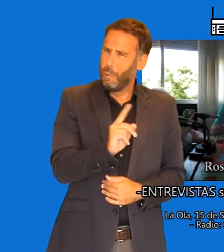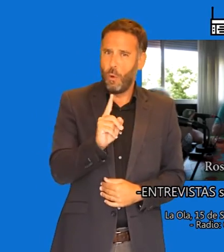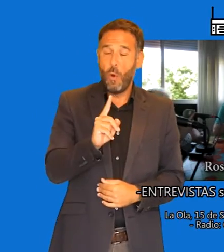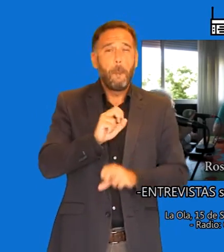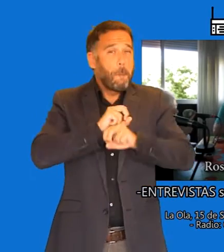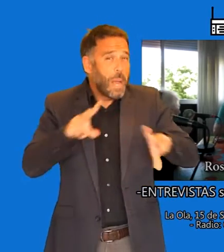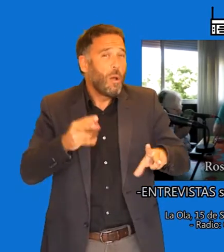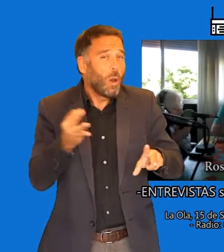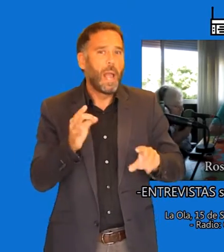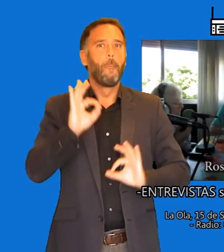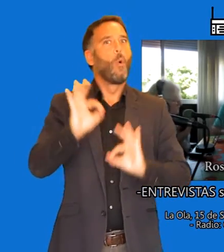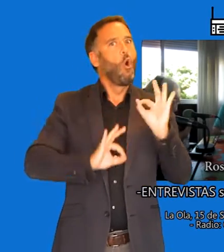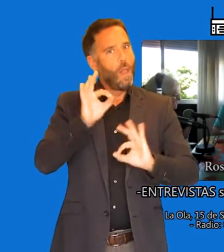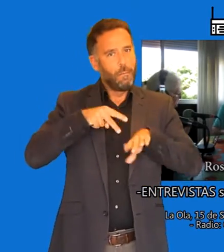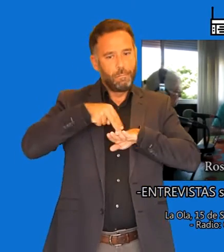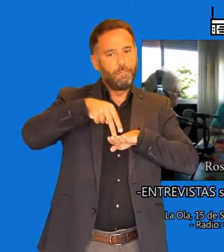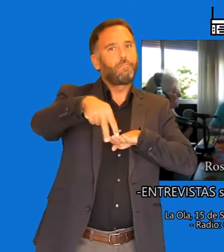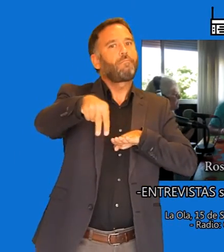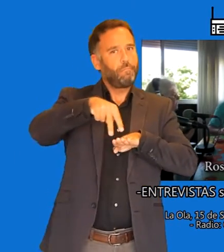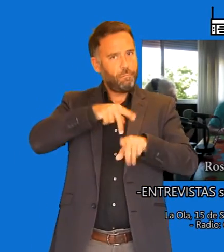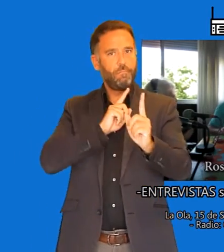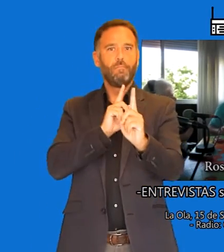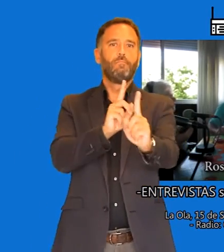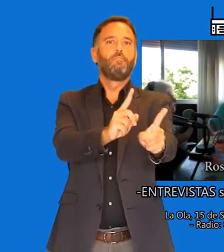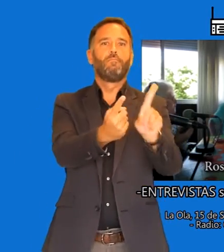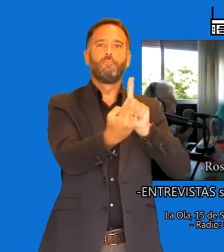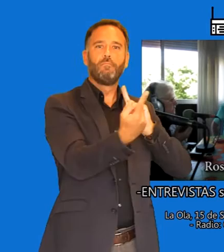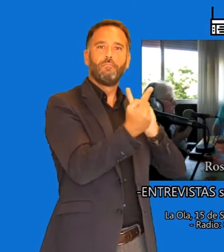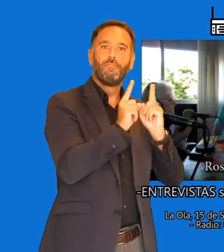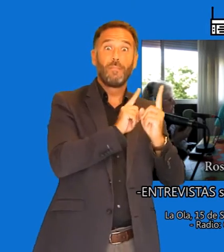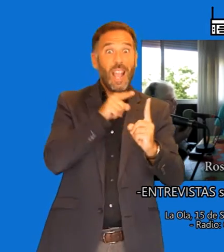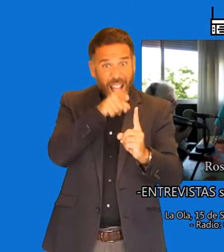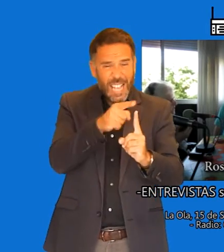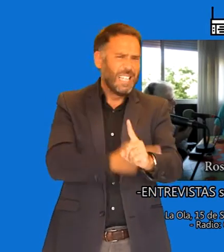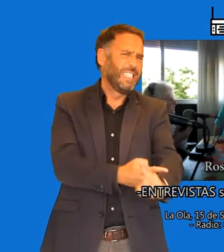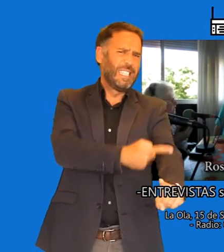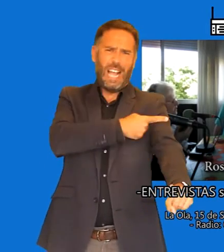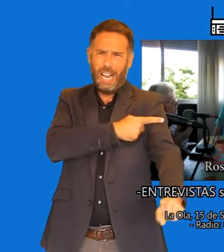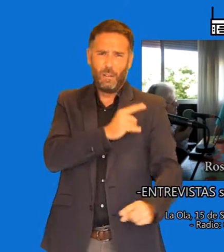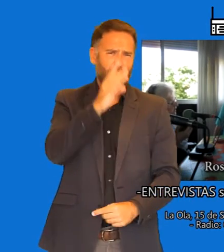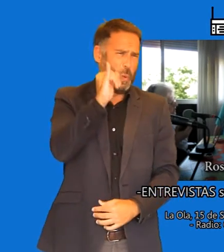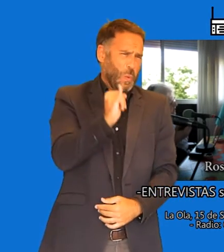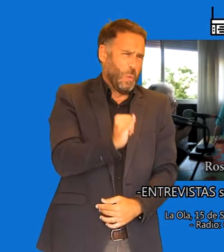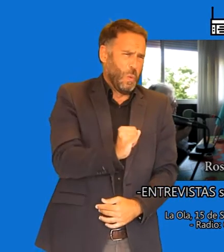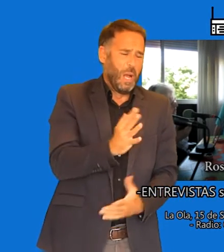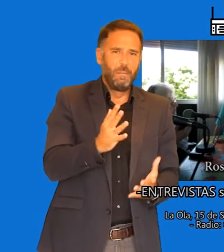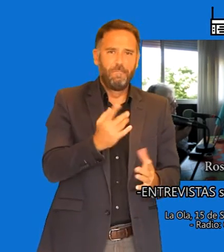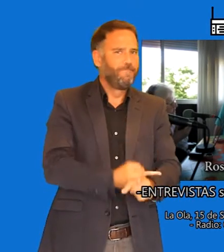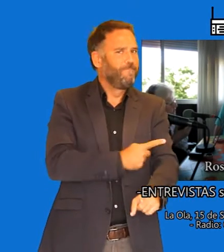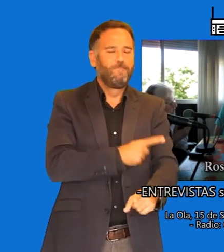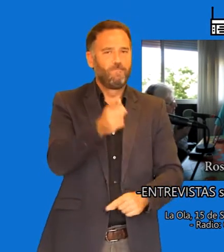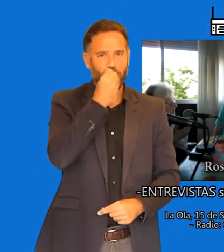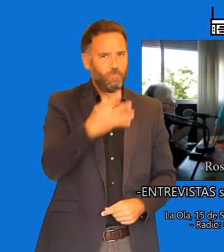a darle lo suyo. Oye, me parece muy bien la puntualización porque... Sí, además es cierto que en los desfiles de moda se ven las modelos